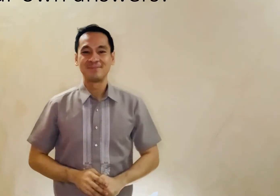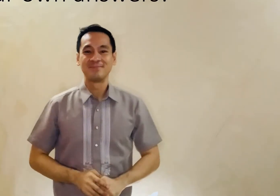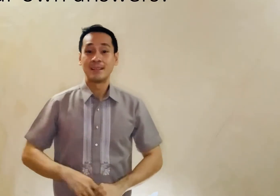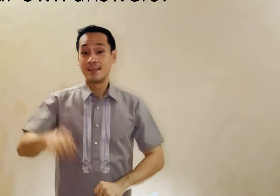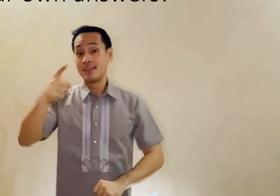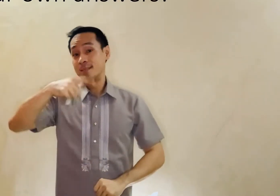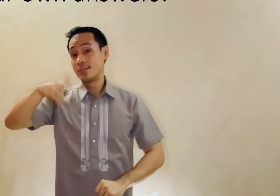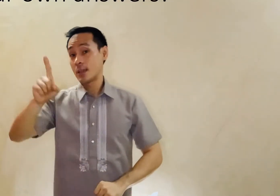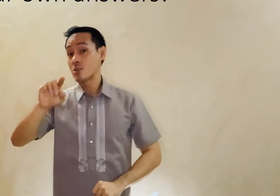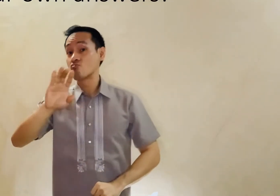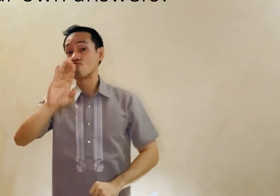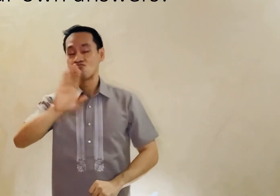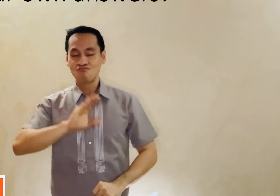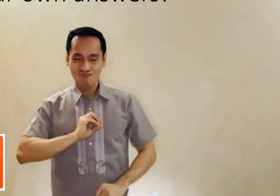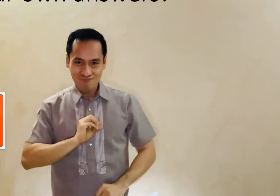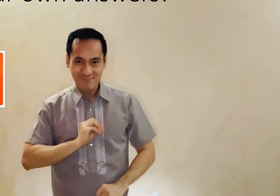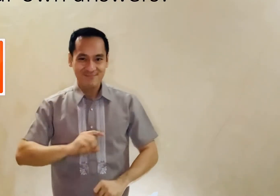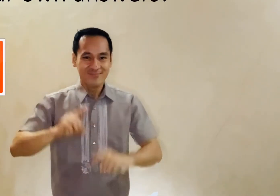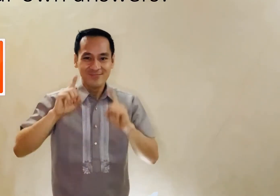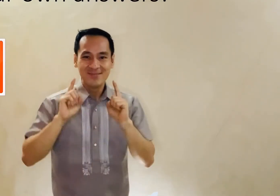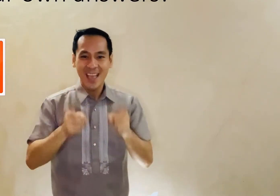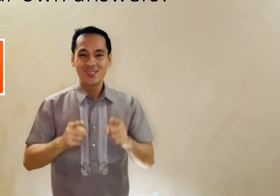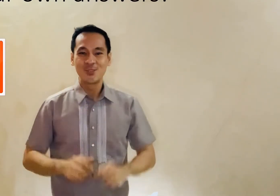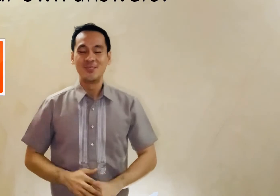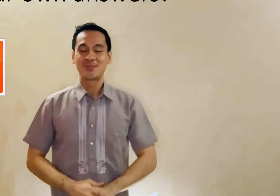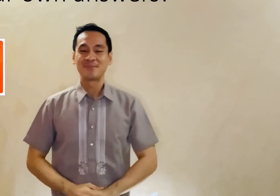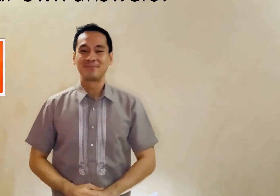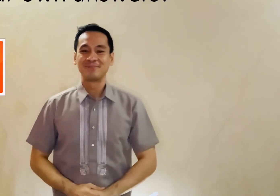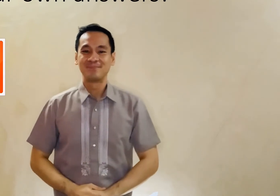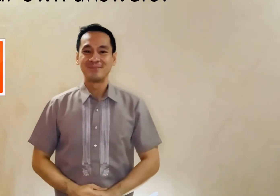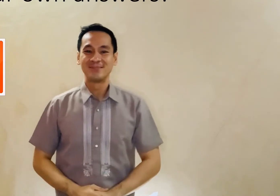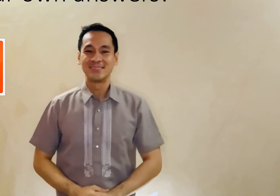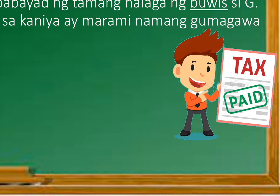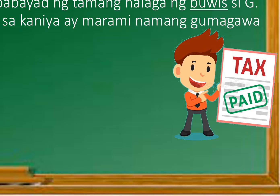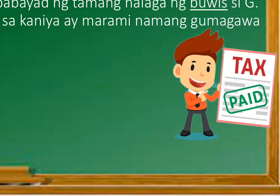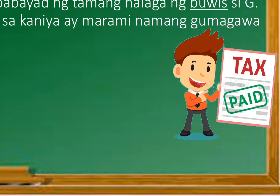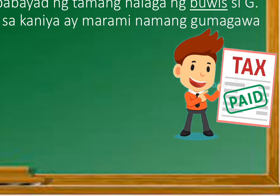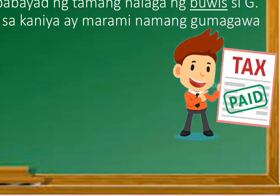Check your own answers Number